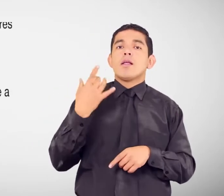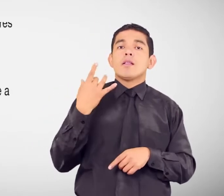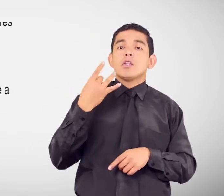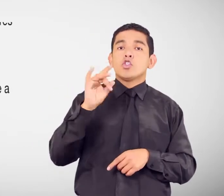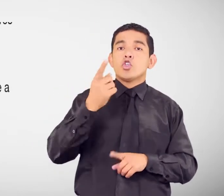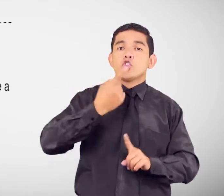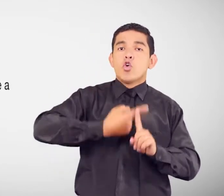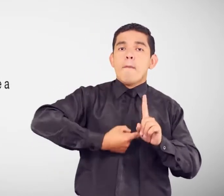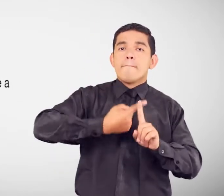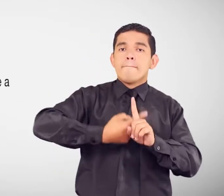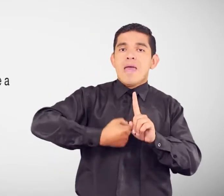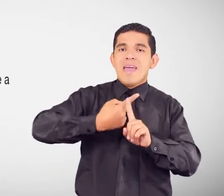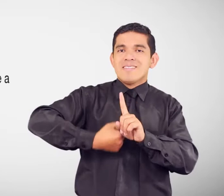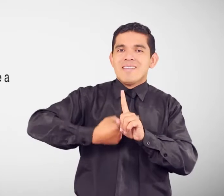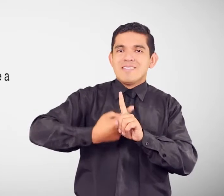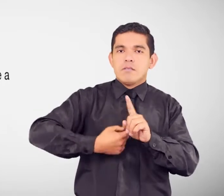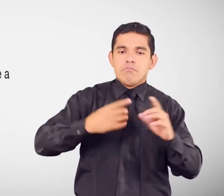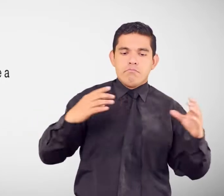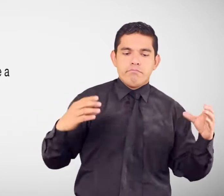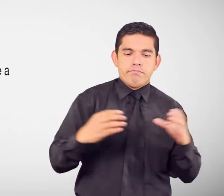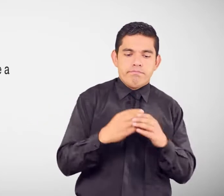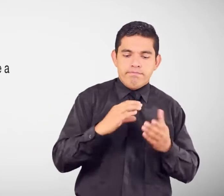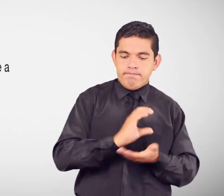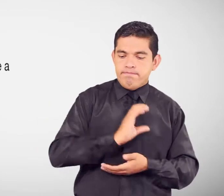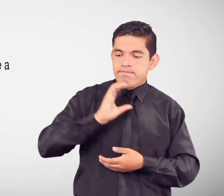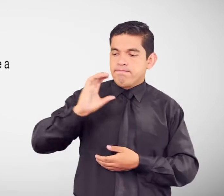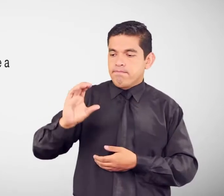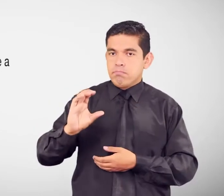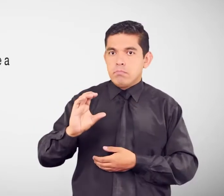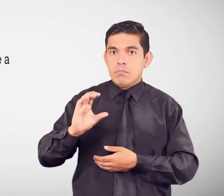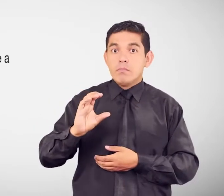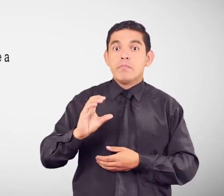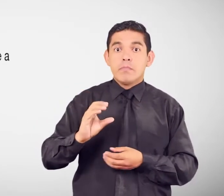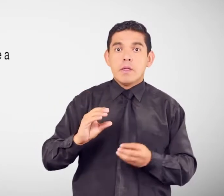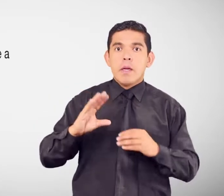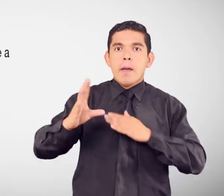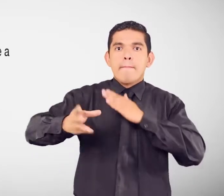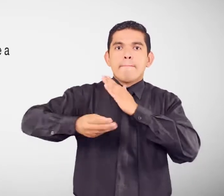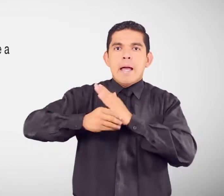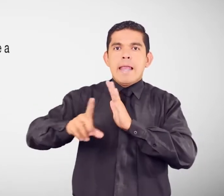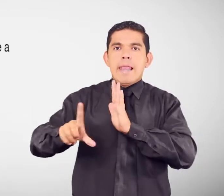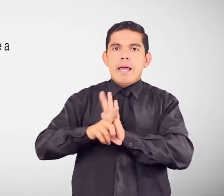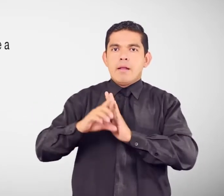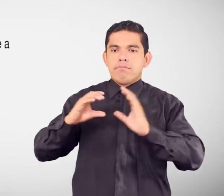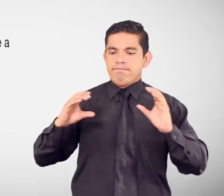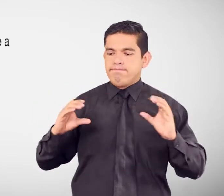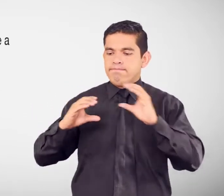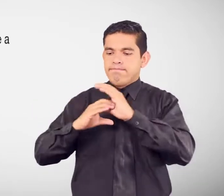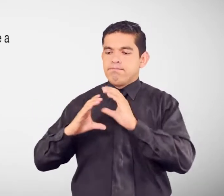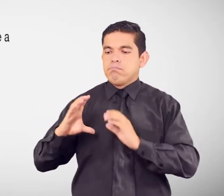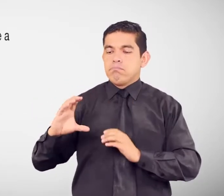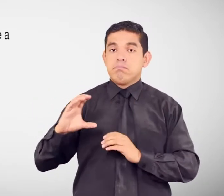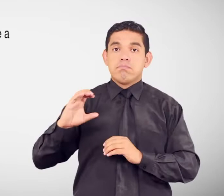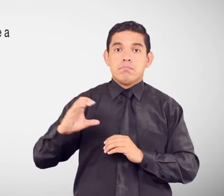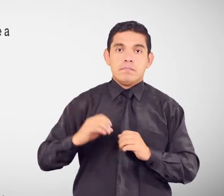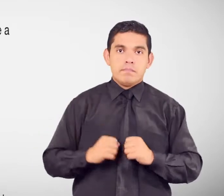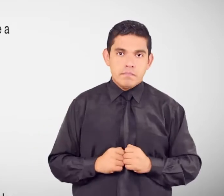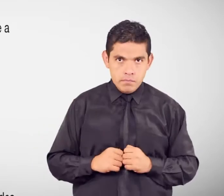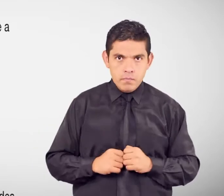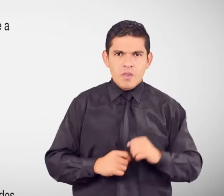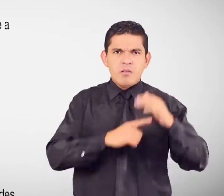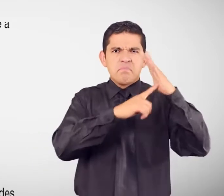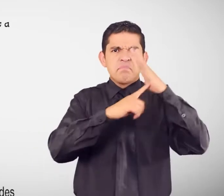remuneración Adicionalmente A la indemnización legal correspondiente Discriminación en el ámbito laboral